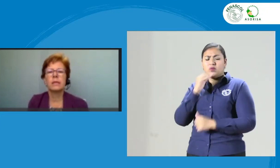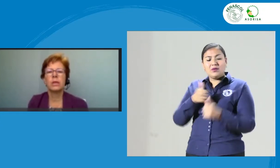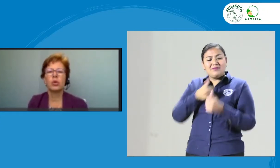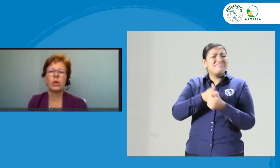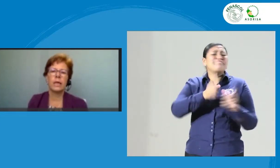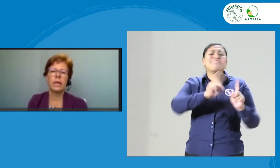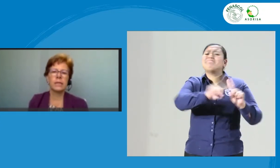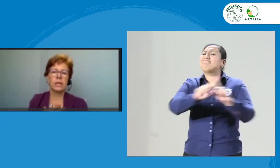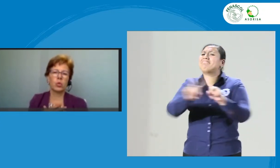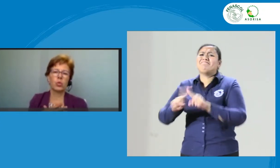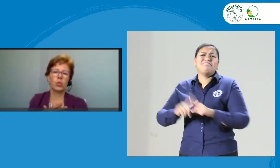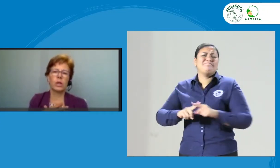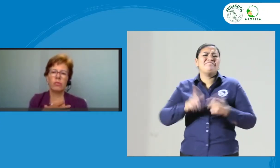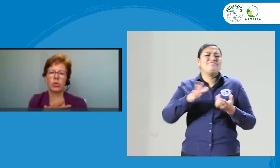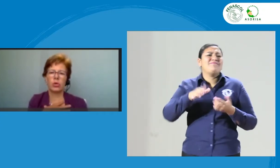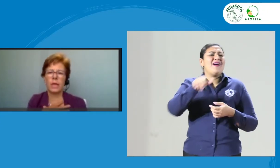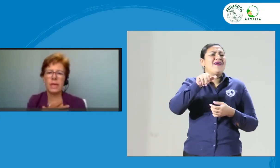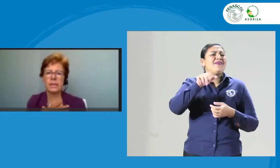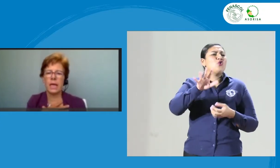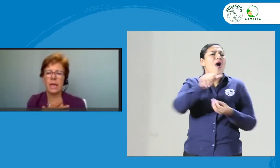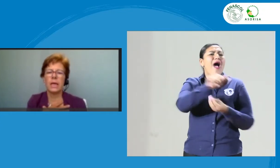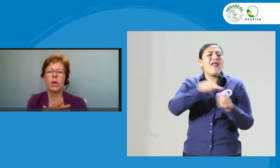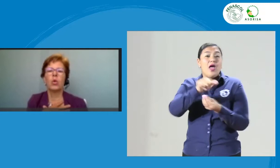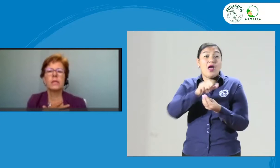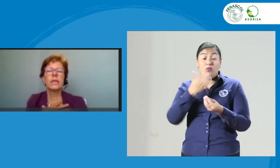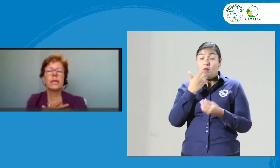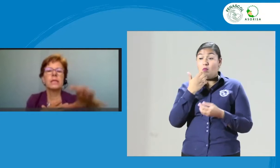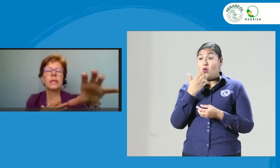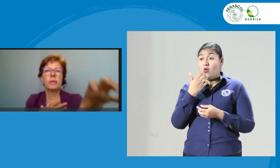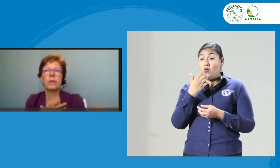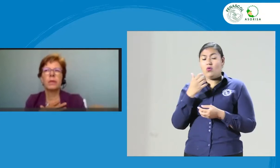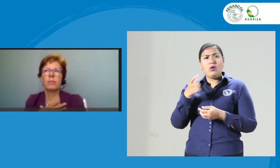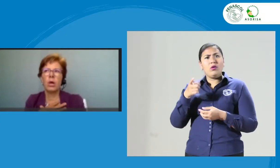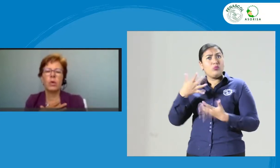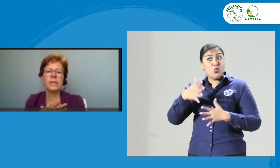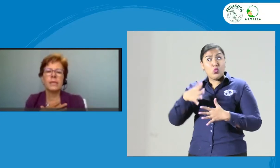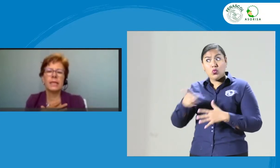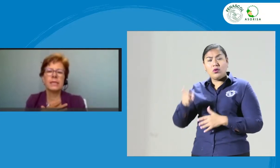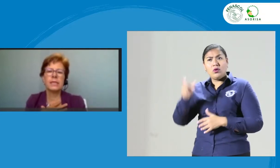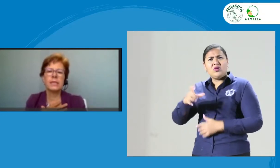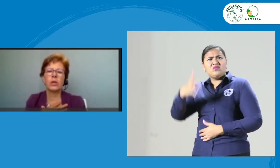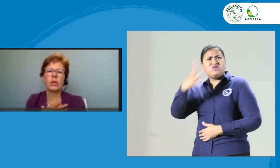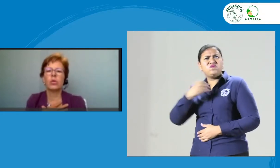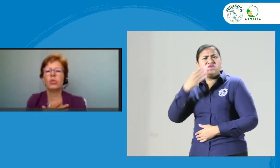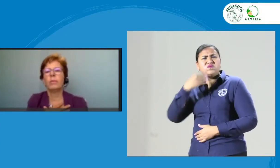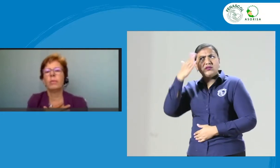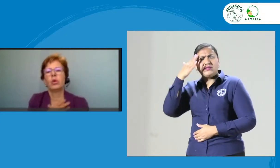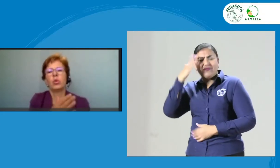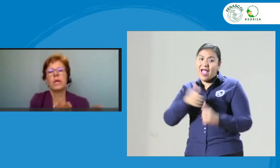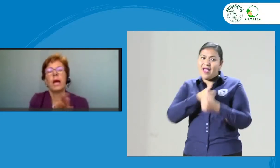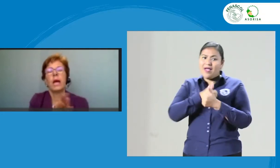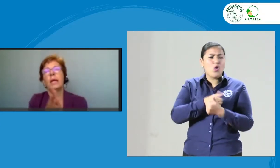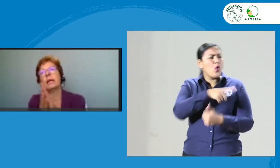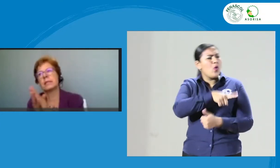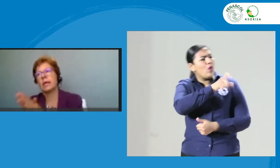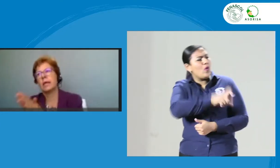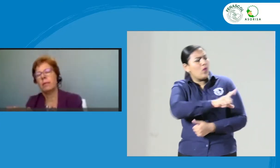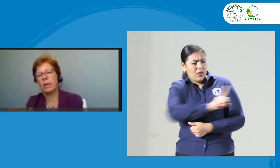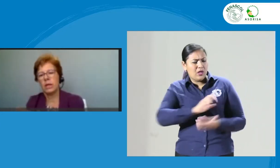ser mentor en áreas en que uno tiene fortaleza o este intérprete más joven está necesitando una mentoría en esta área en